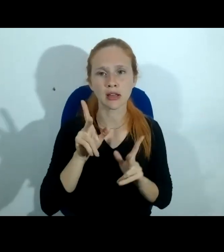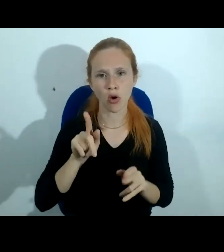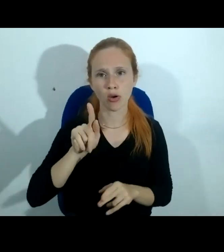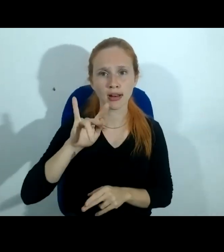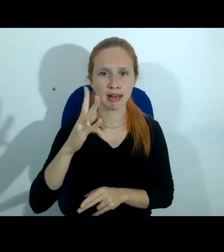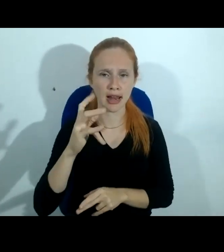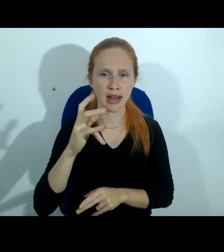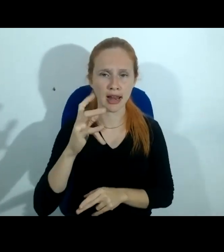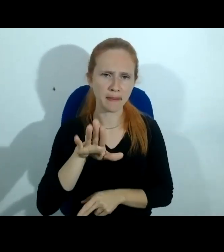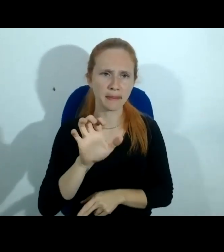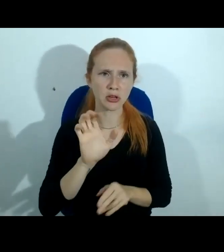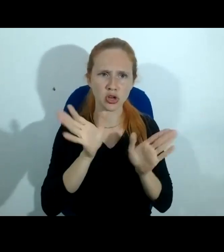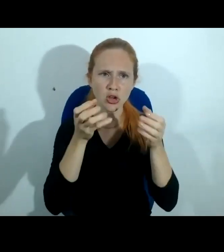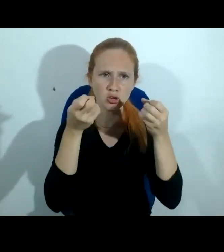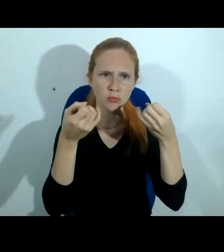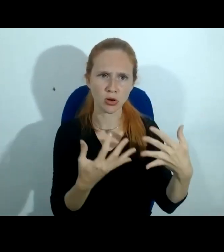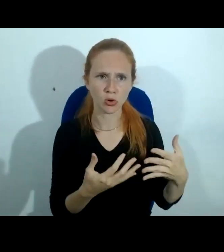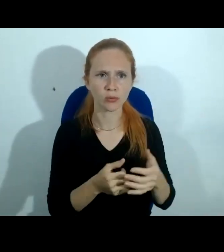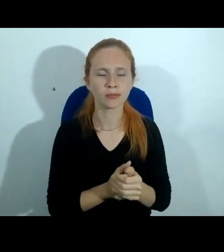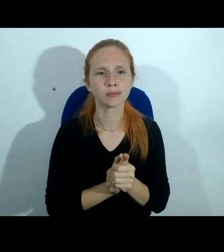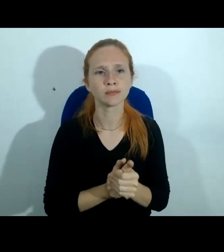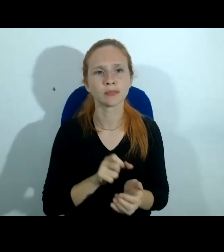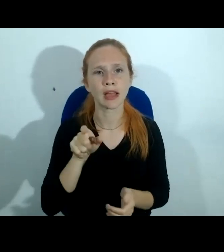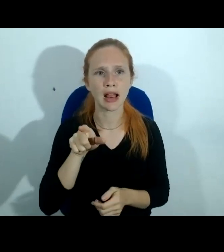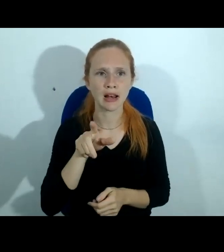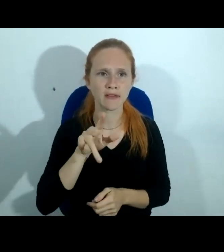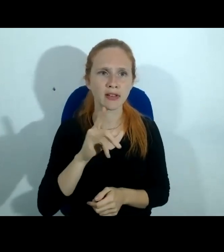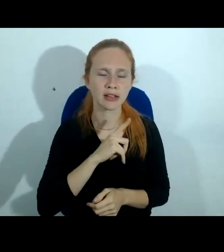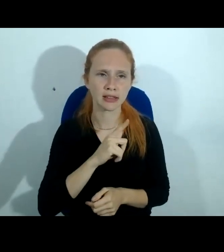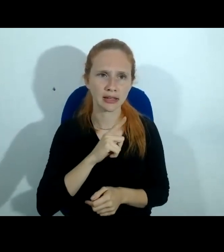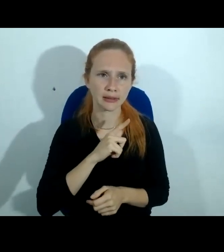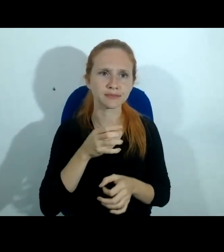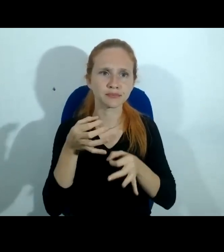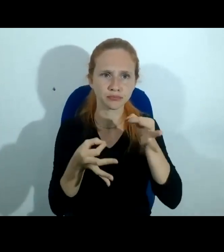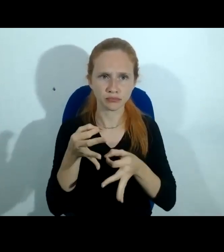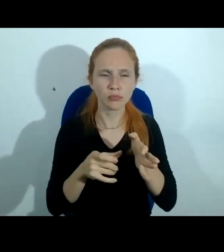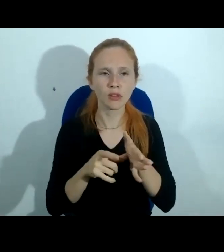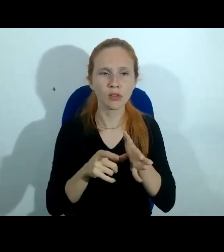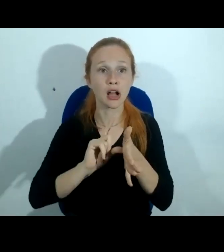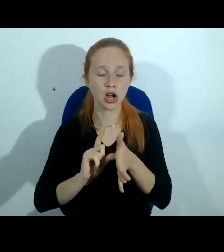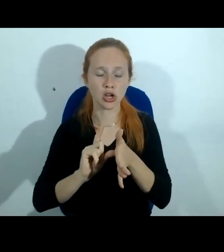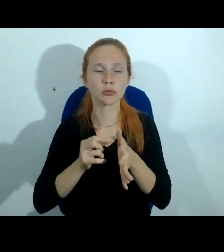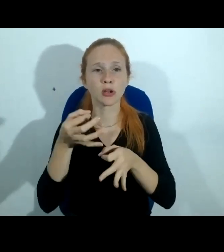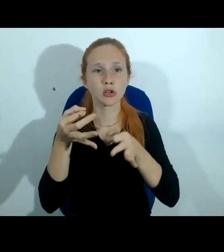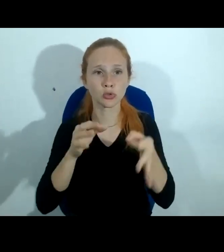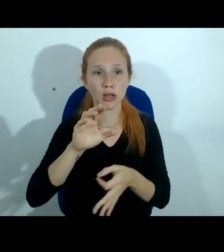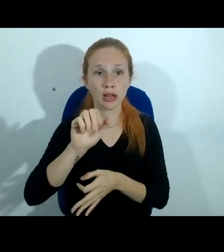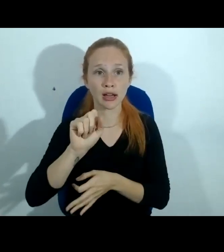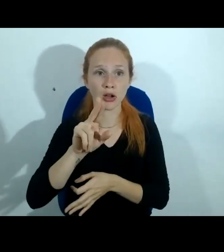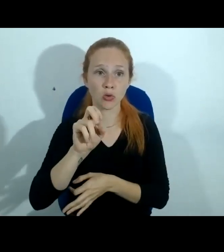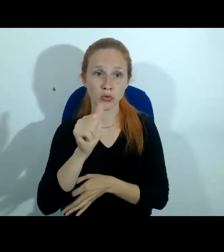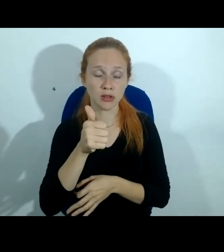explicar mas ele vai ter numa investigação né com uma prévia justa causa a sua